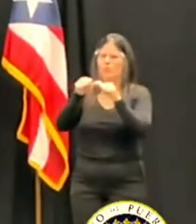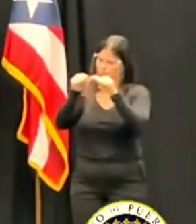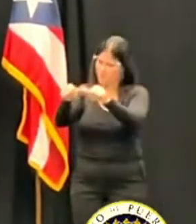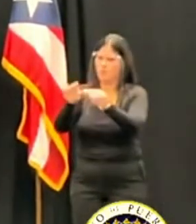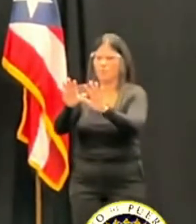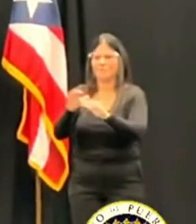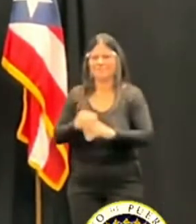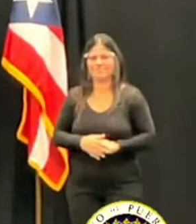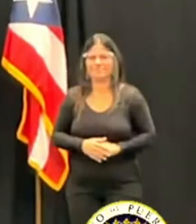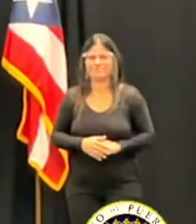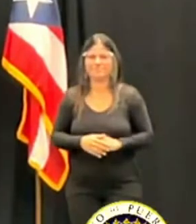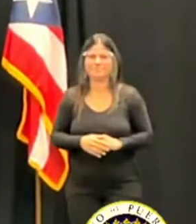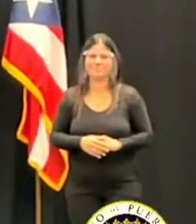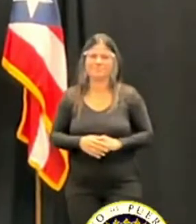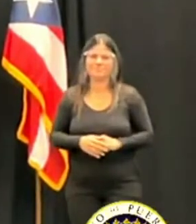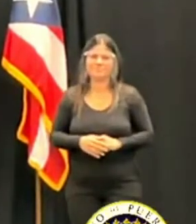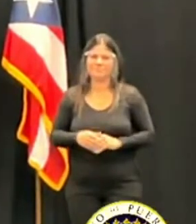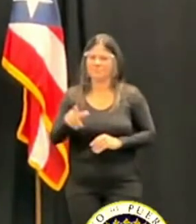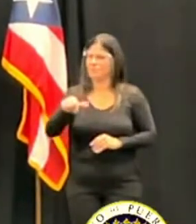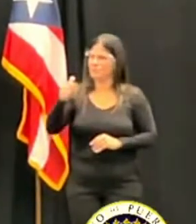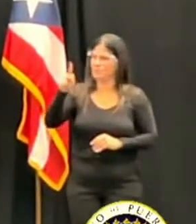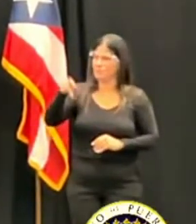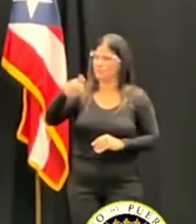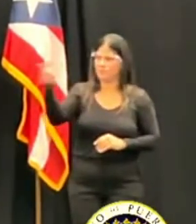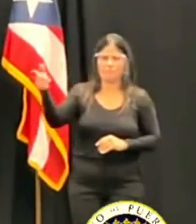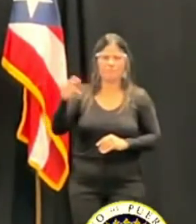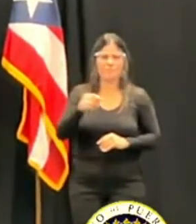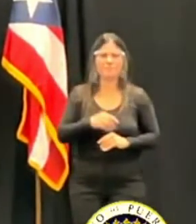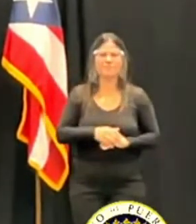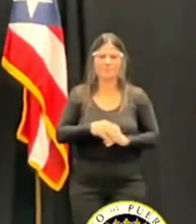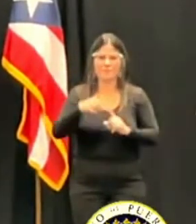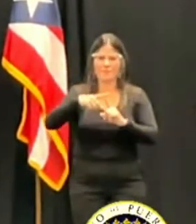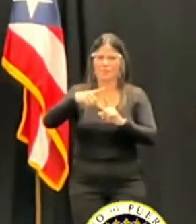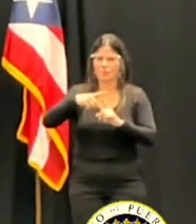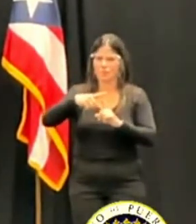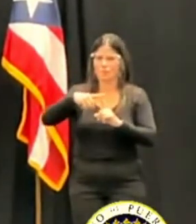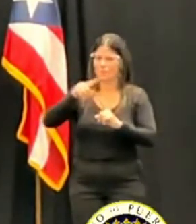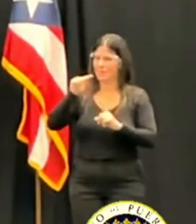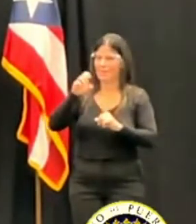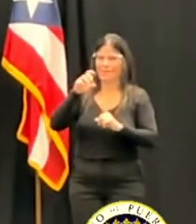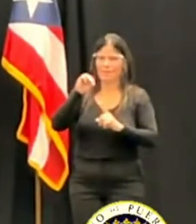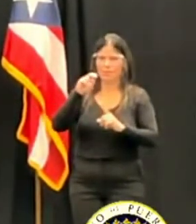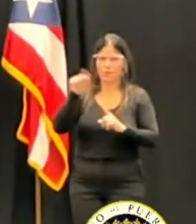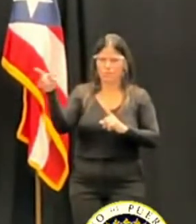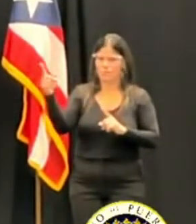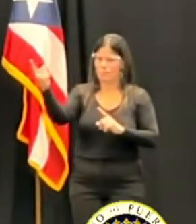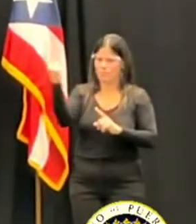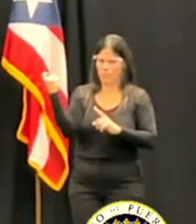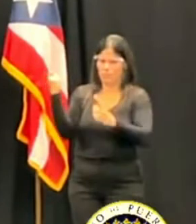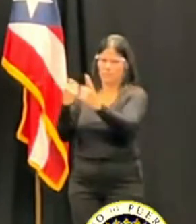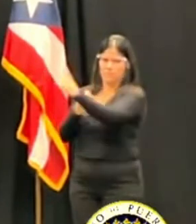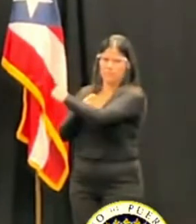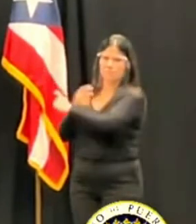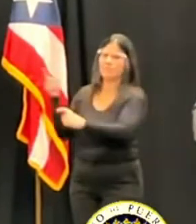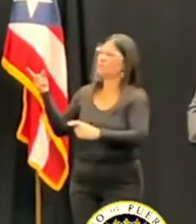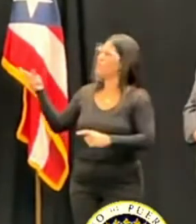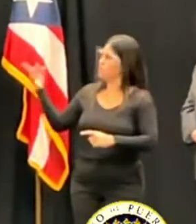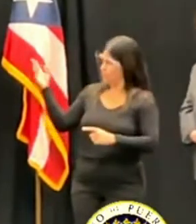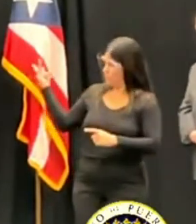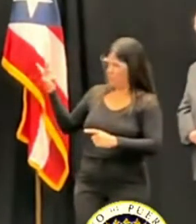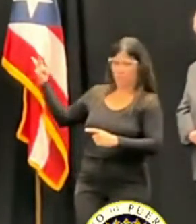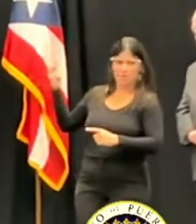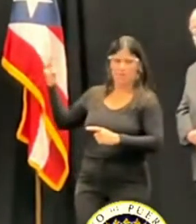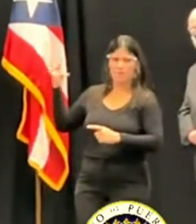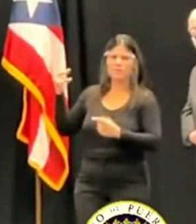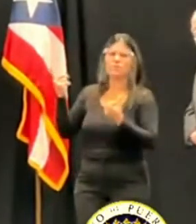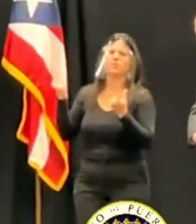Telemundo. Buenos días a todos y felicidades a los designados. Quería saber, ¿verdad?, de ambas partes, ¿cuáles serían sus primeros pasos? Sabemos